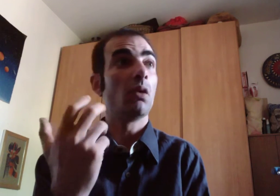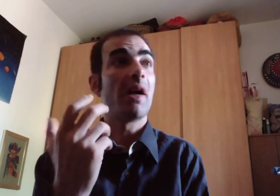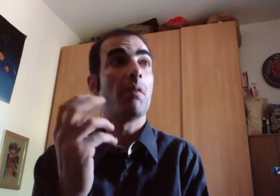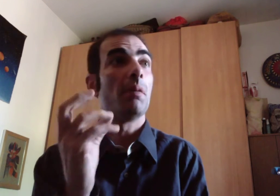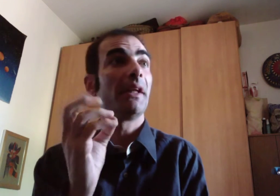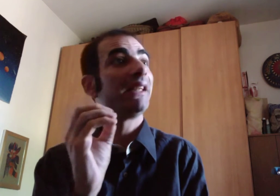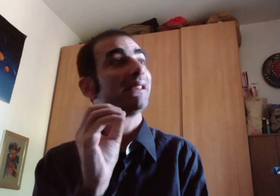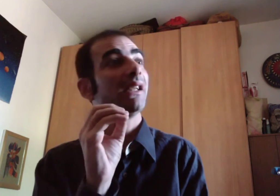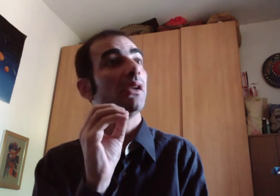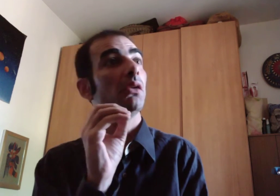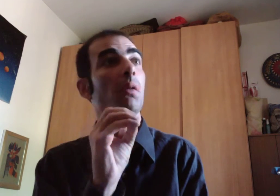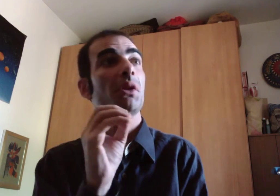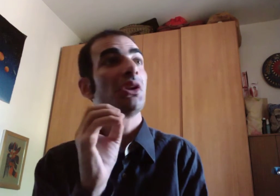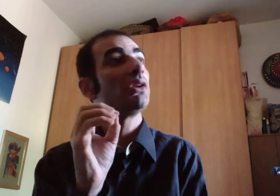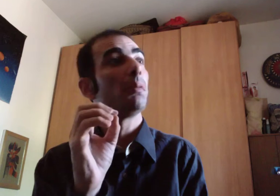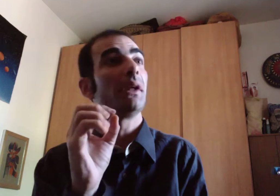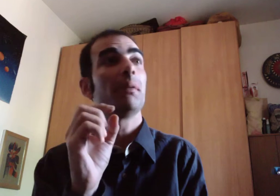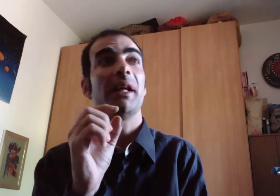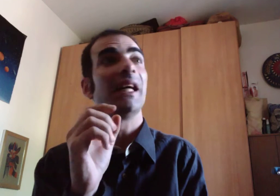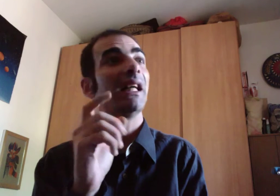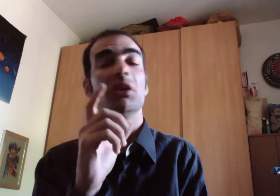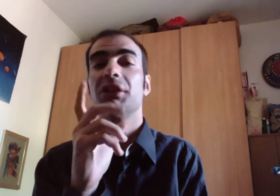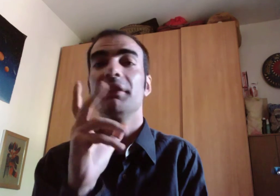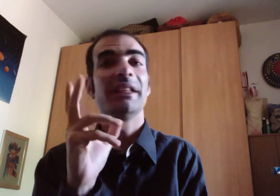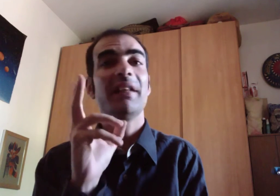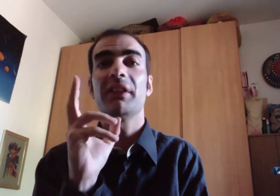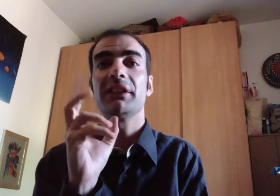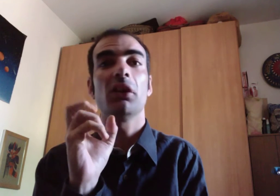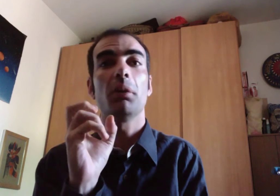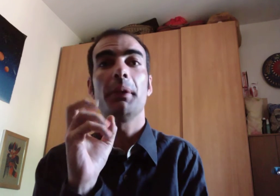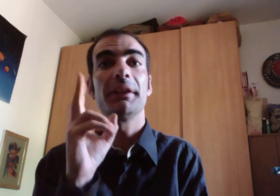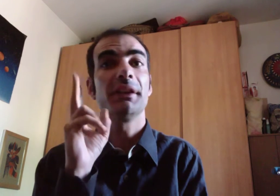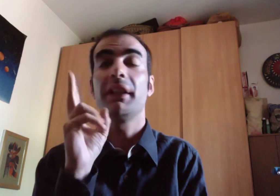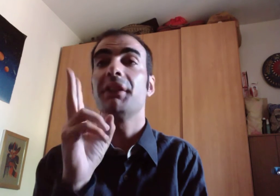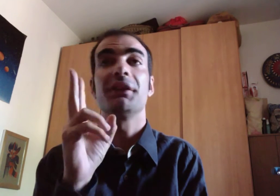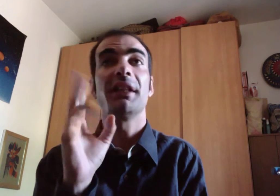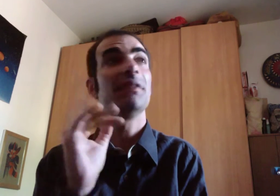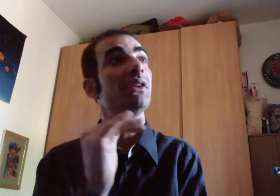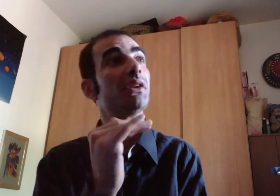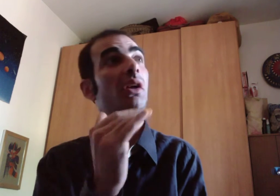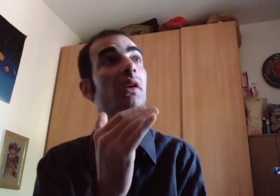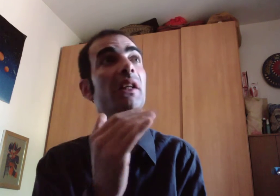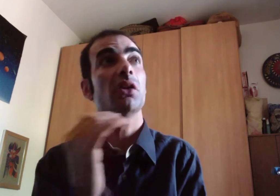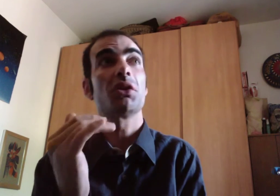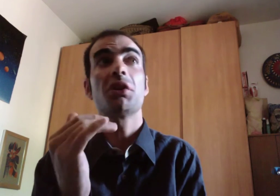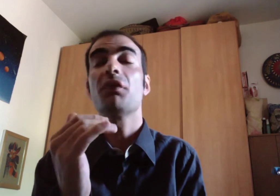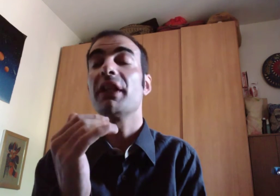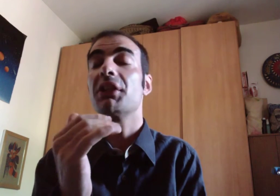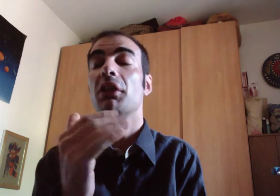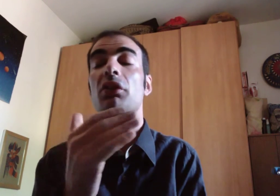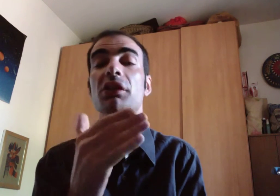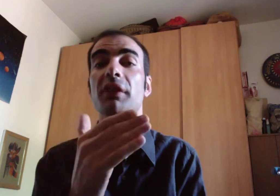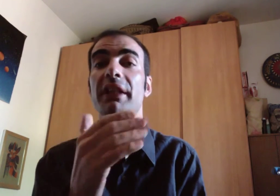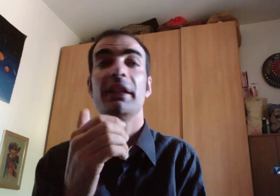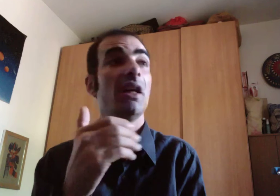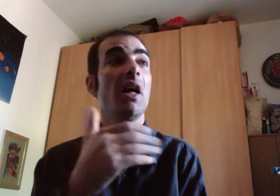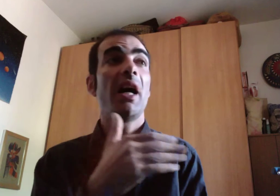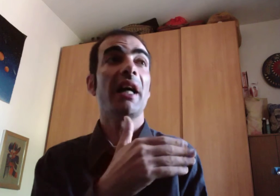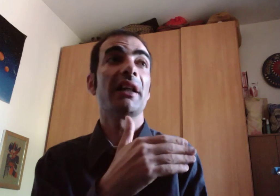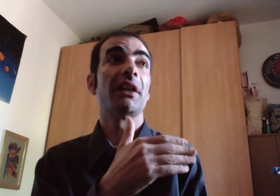web perché se un omicidio prima lo si vedeva solo per dire in televisione ad oggi invece lo si vede anche